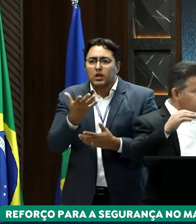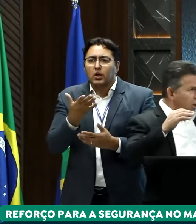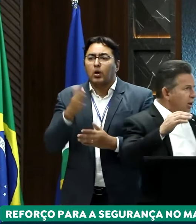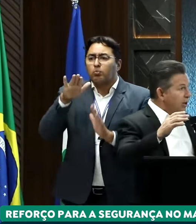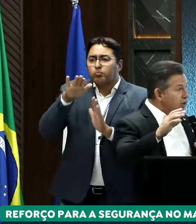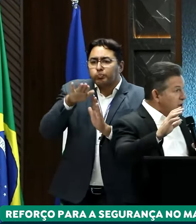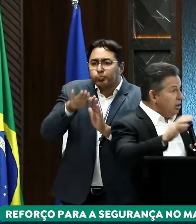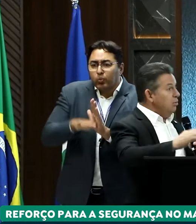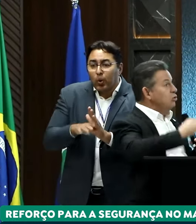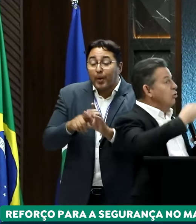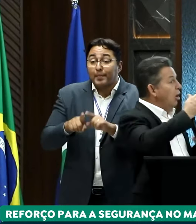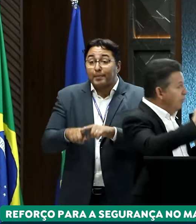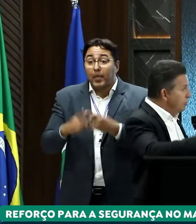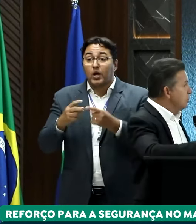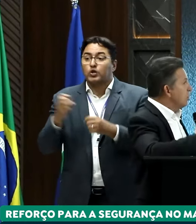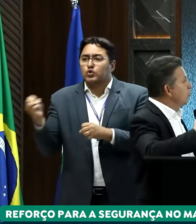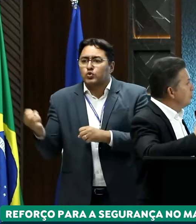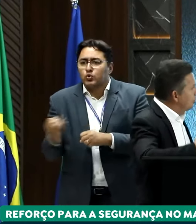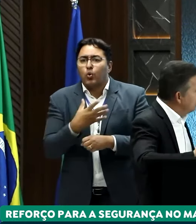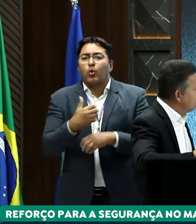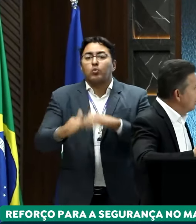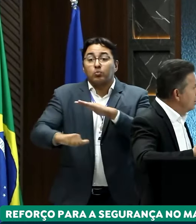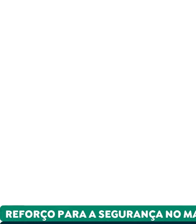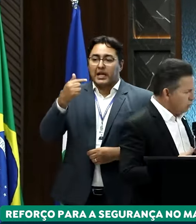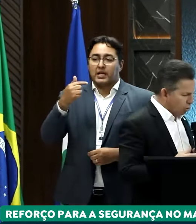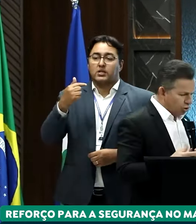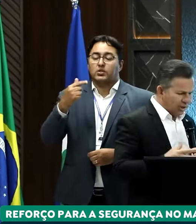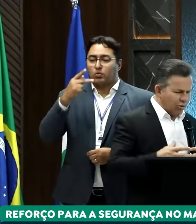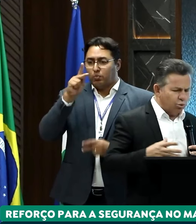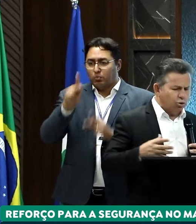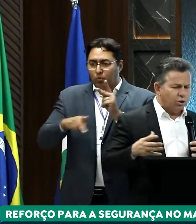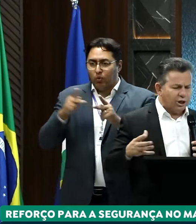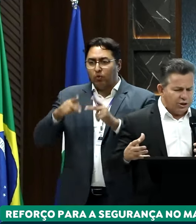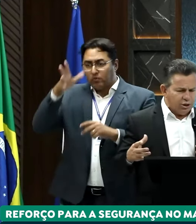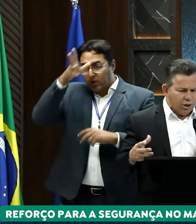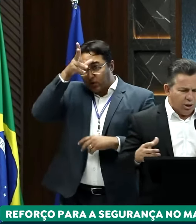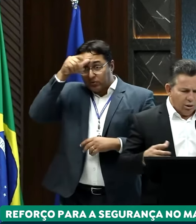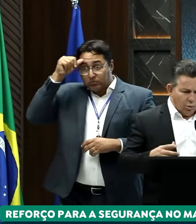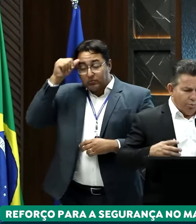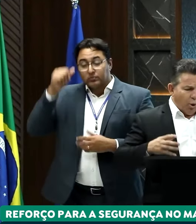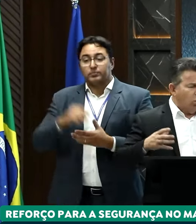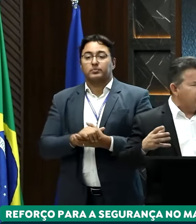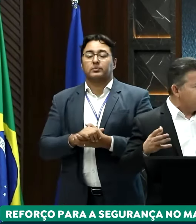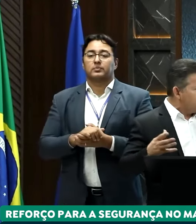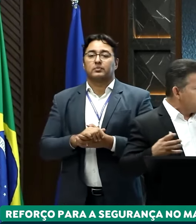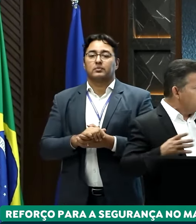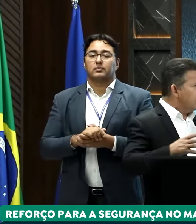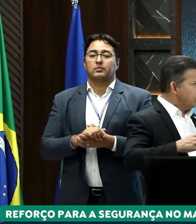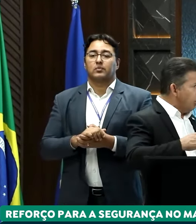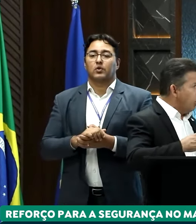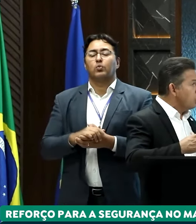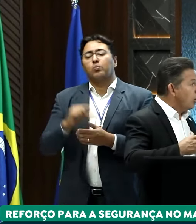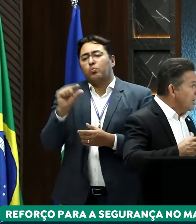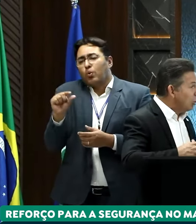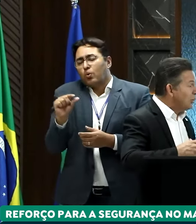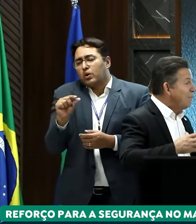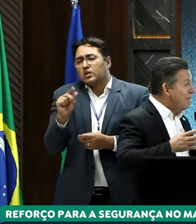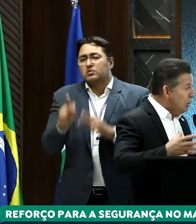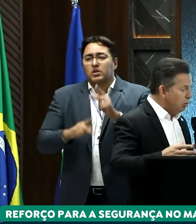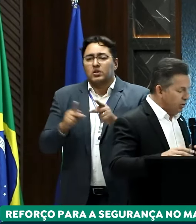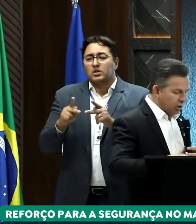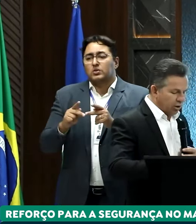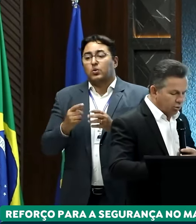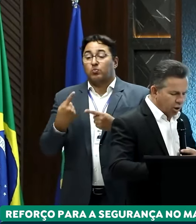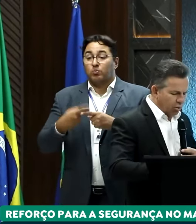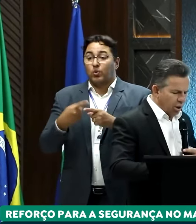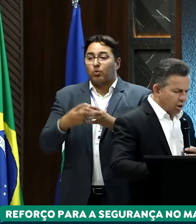diminuindo, mas crimes novos estão surgindo. Somos um Estado muito grande, com poucas pessoas, proporcionalmente ao